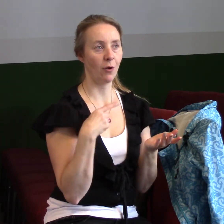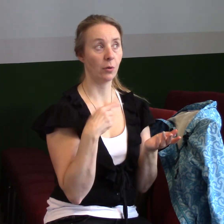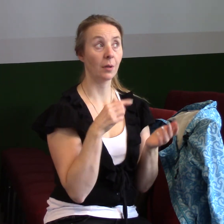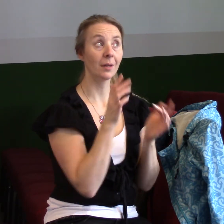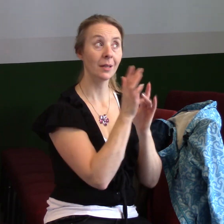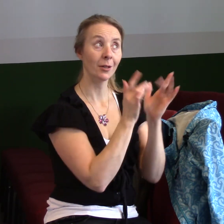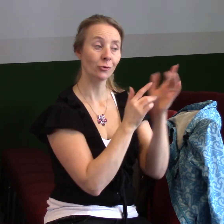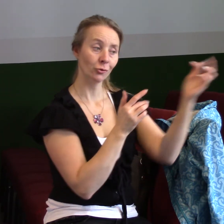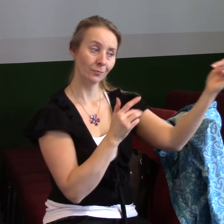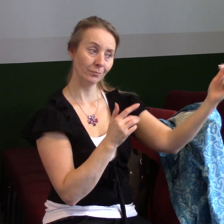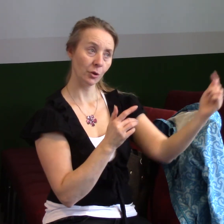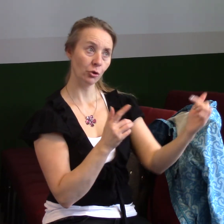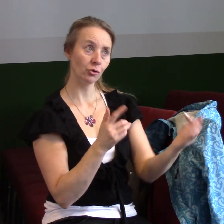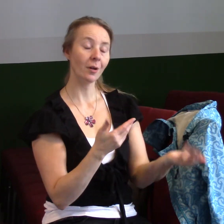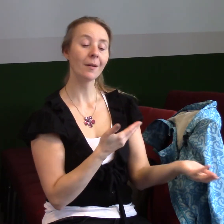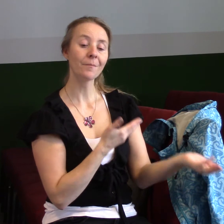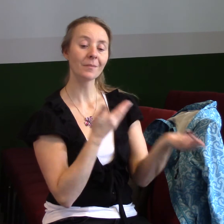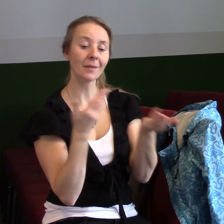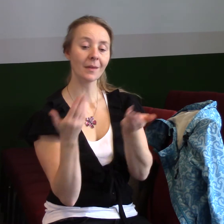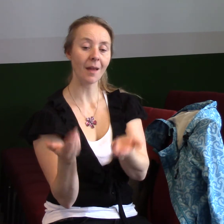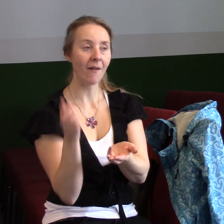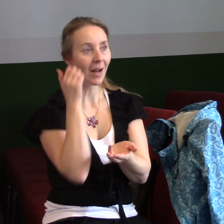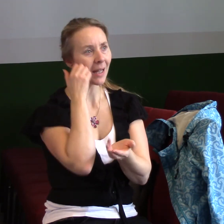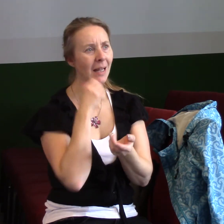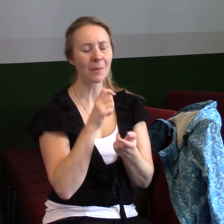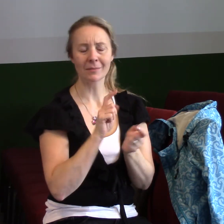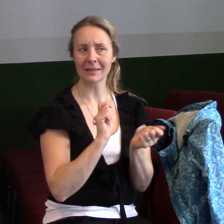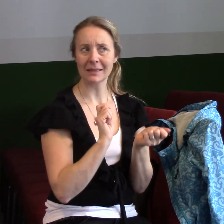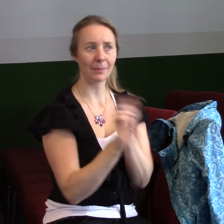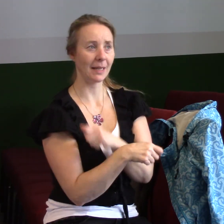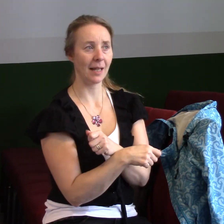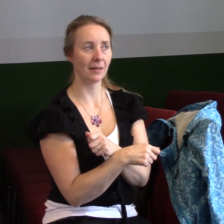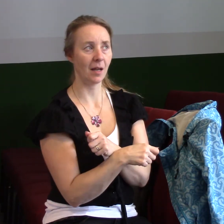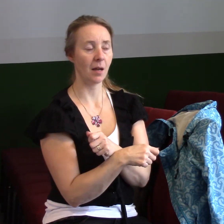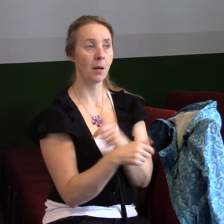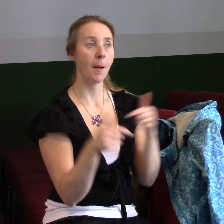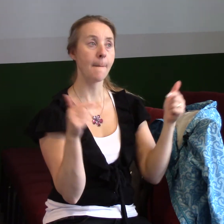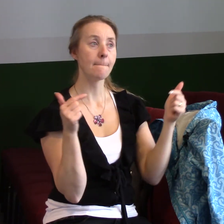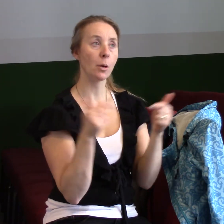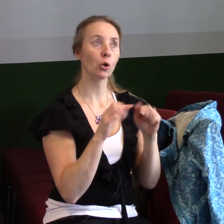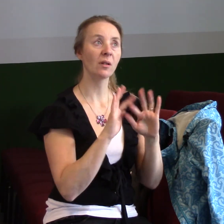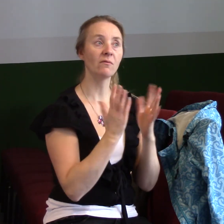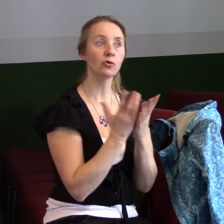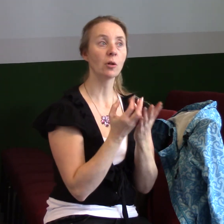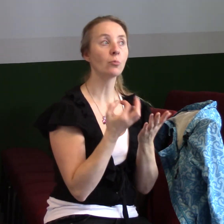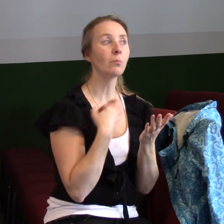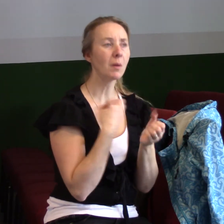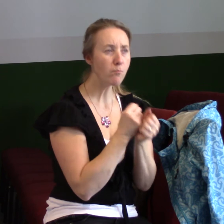Aby přinesl zásadní změnu. Takže proti všemu vlastně my tak jako běžně v životě bojujeme. Už jsem něco řekl,